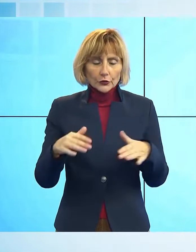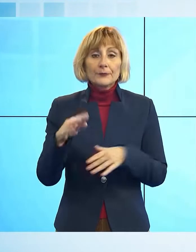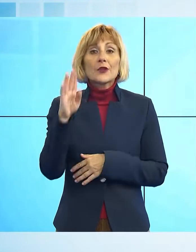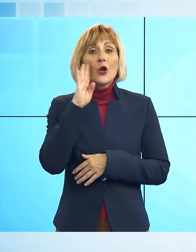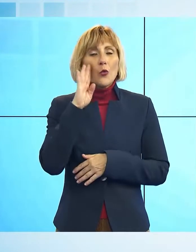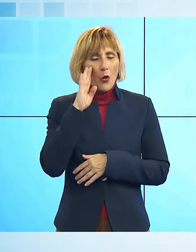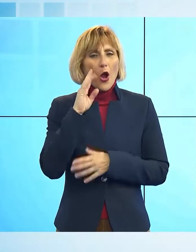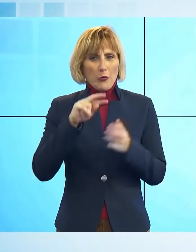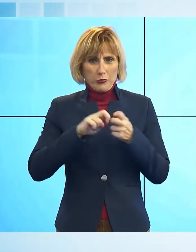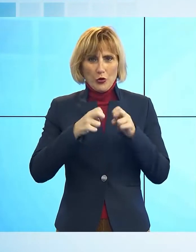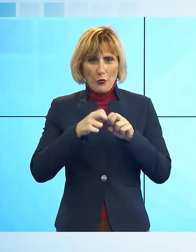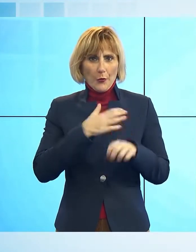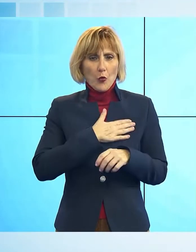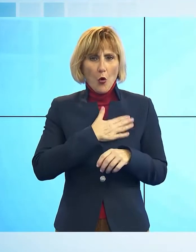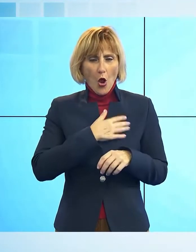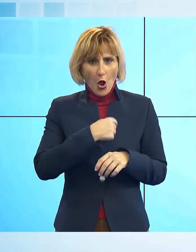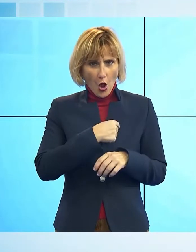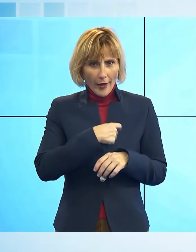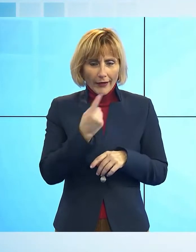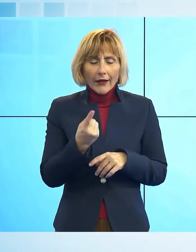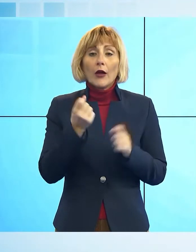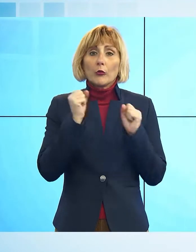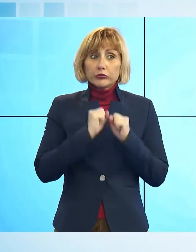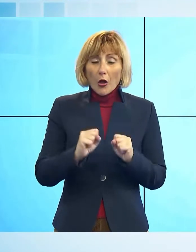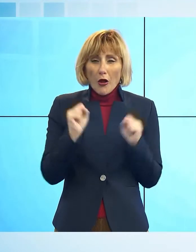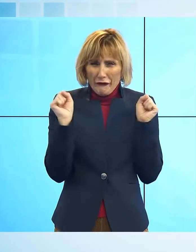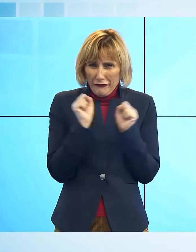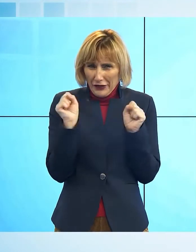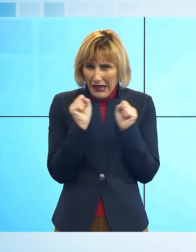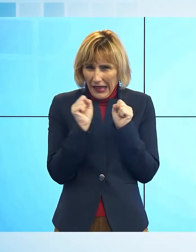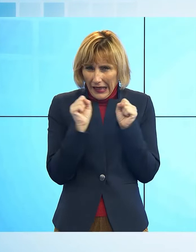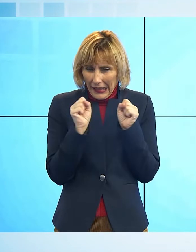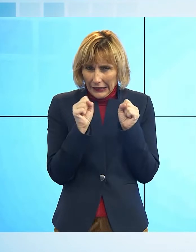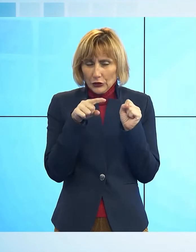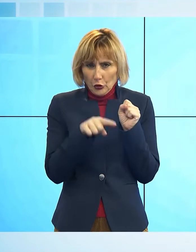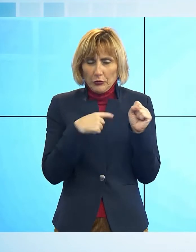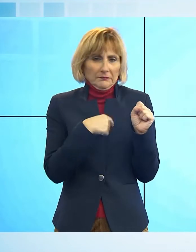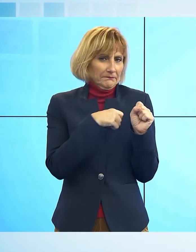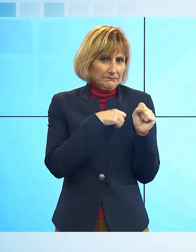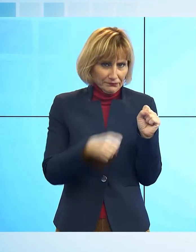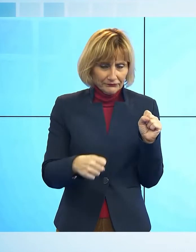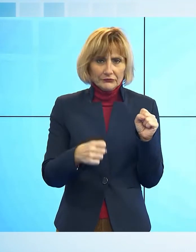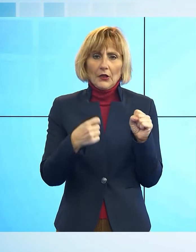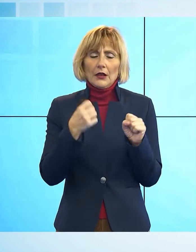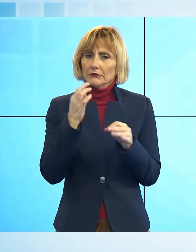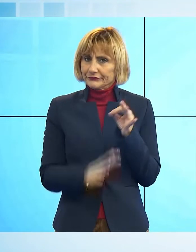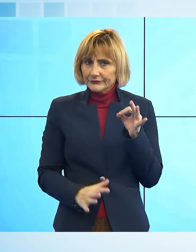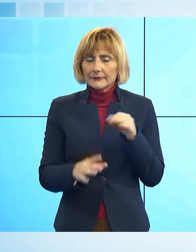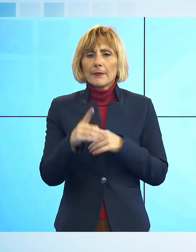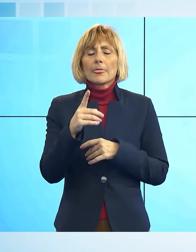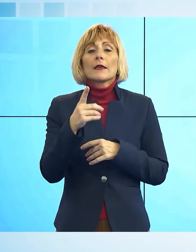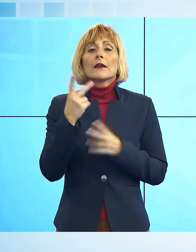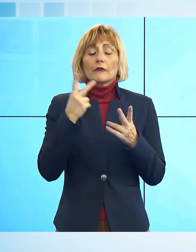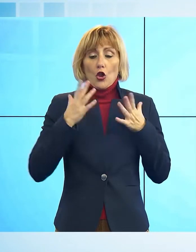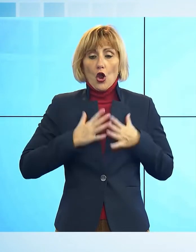di cuore, il freddo della notte può aver causato il malessere che purtroppo l'ha portato alla morte. Il corpo è stato